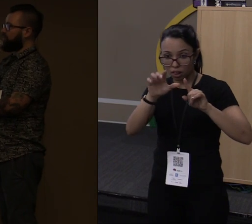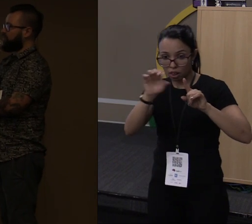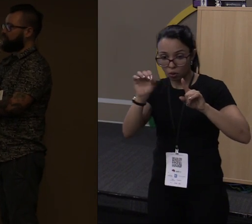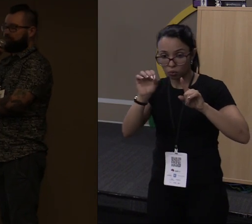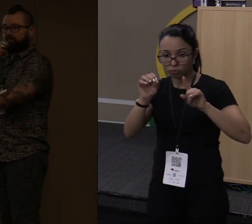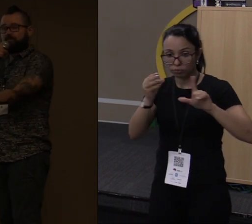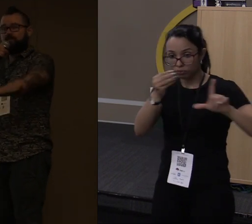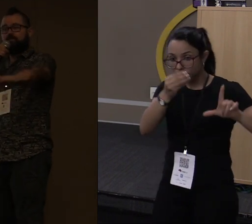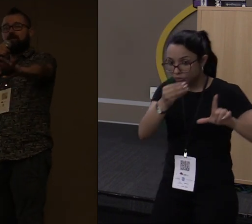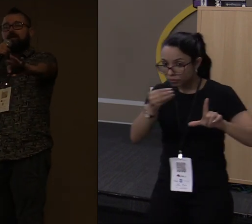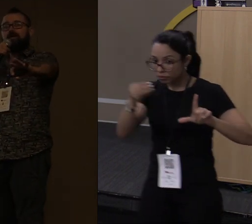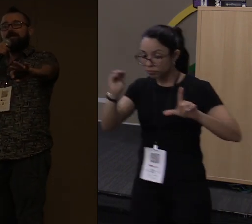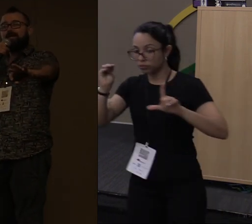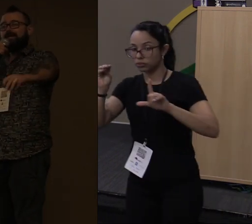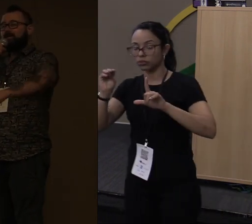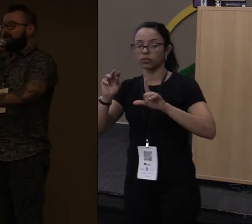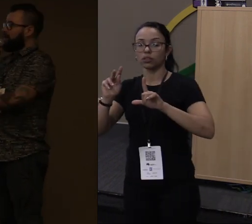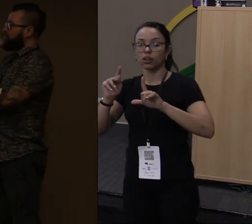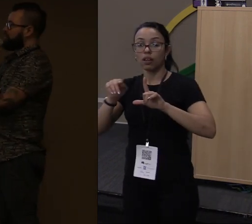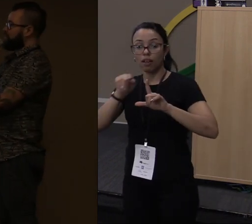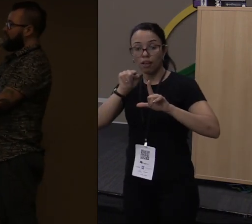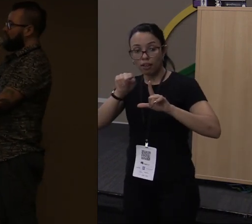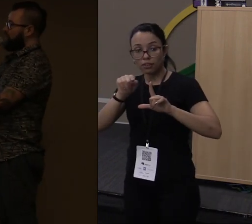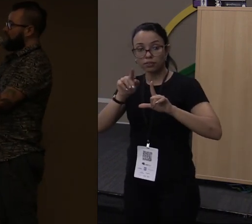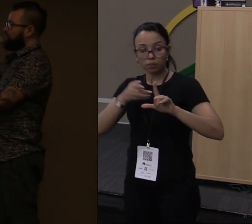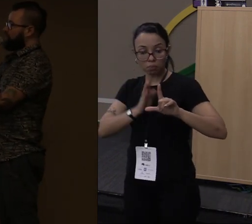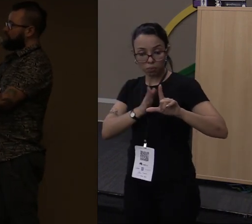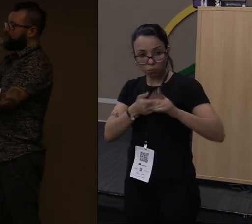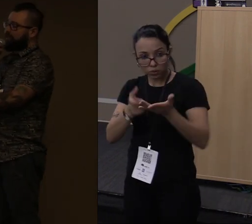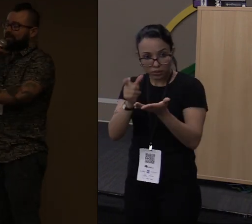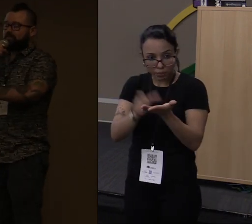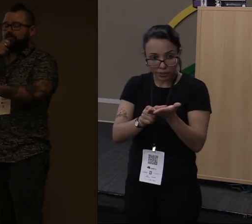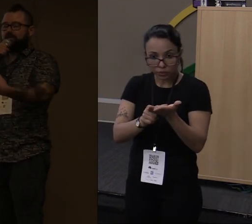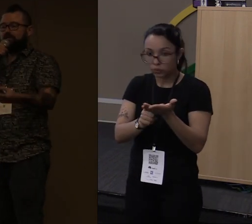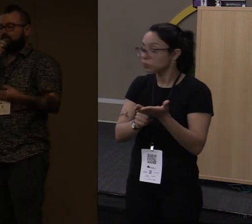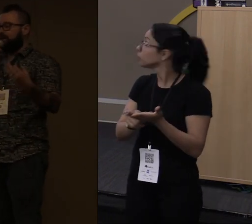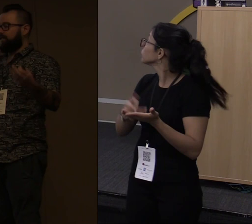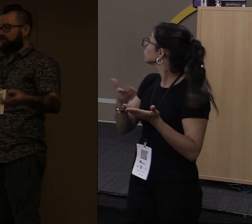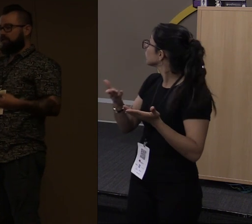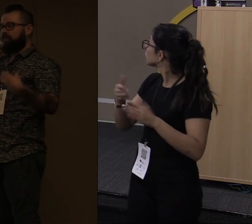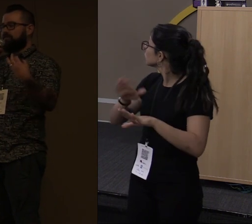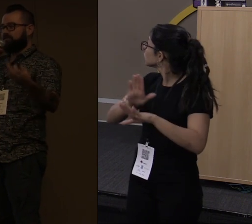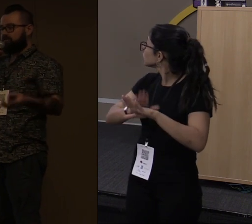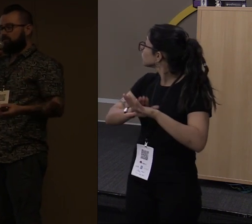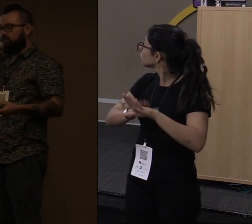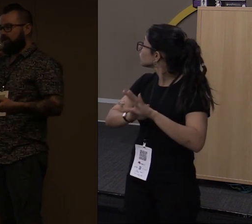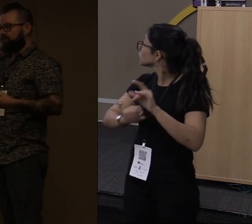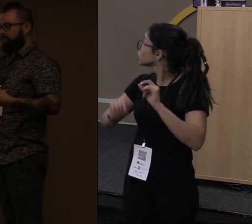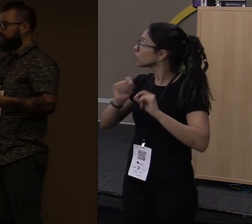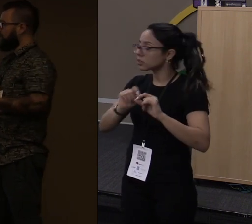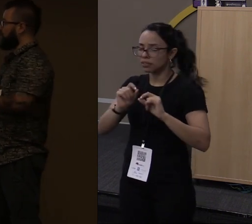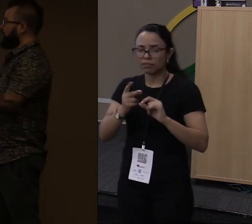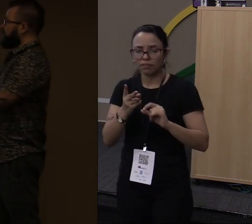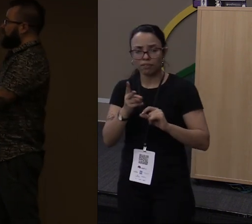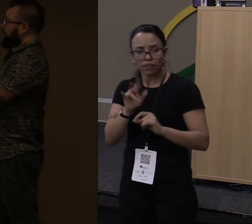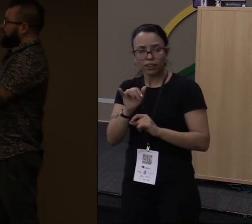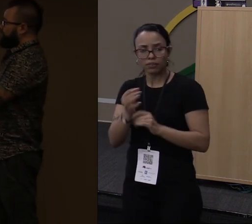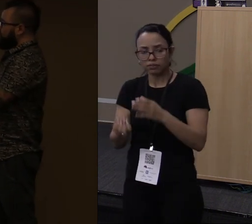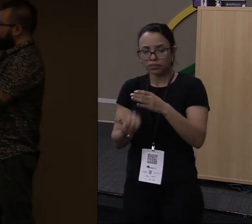é um canal que vai fazer o processamento. E o legal desse canal é que ele pode implementar diferentes paradigmas de concorrência.